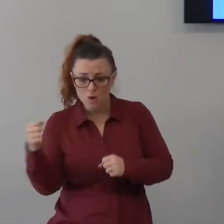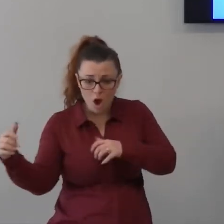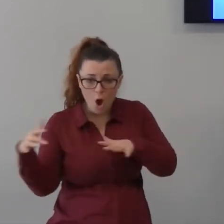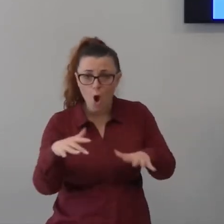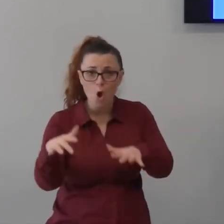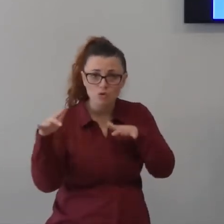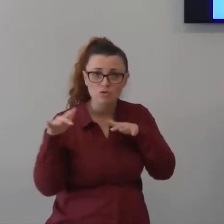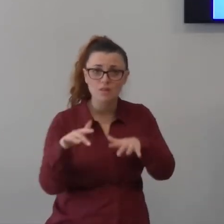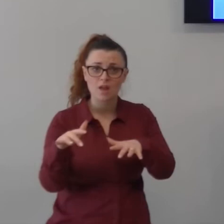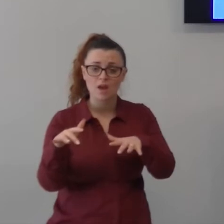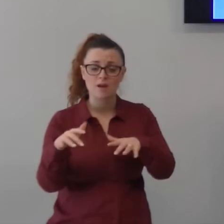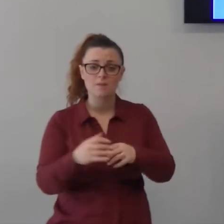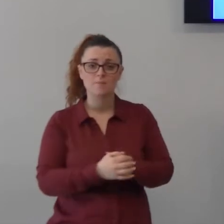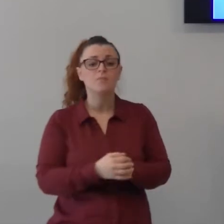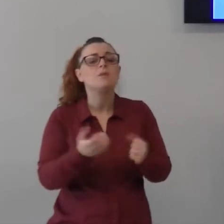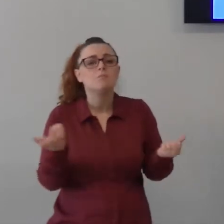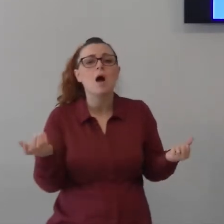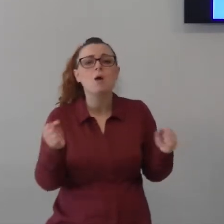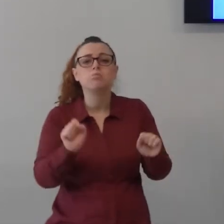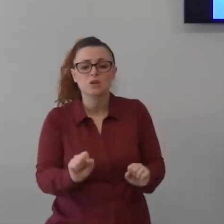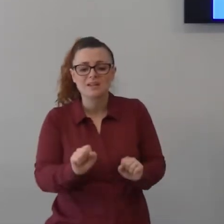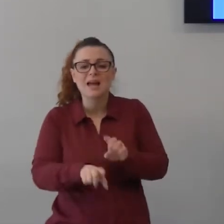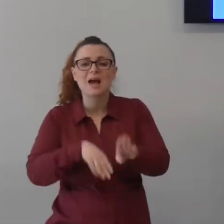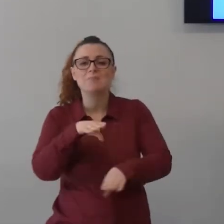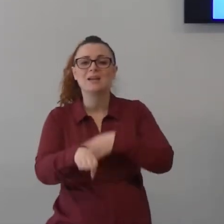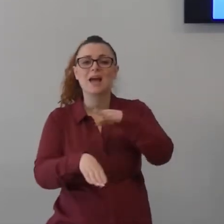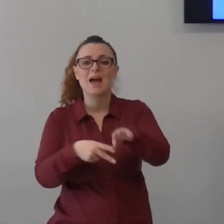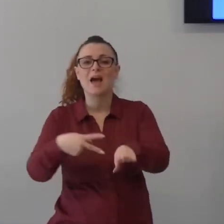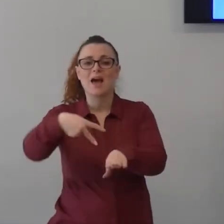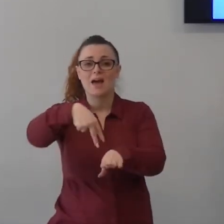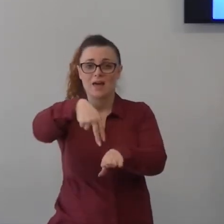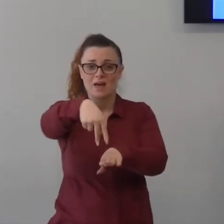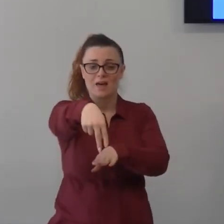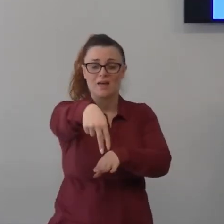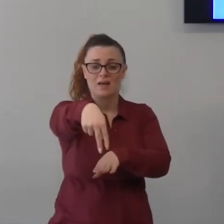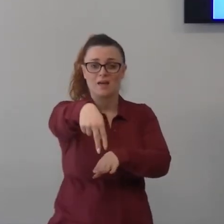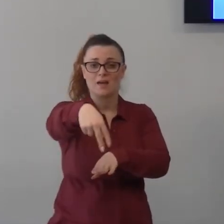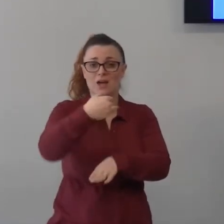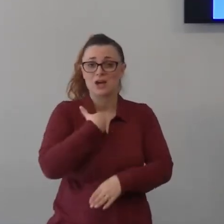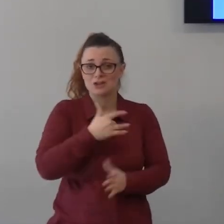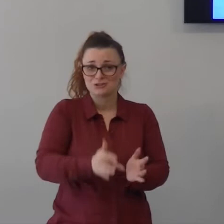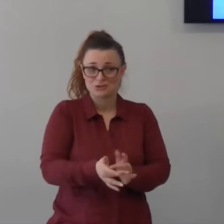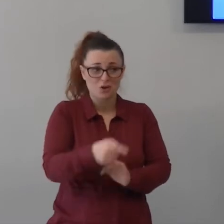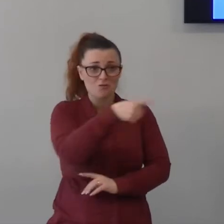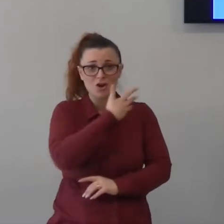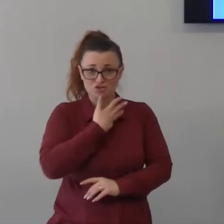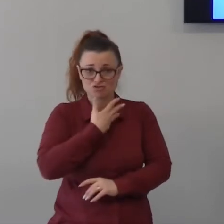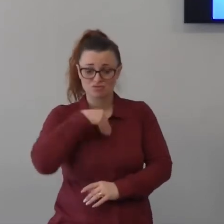diventano un posto dove si può in aria le onde li spaventano io ci cammino sopra io